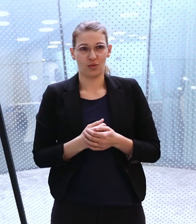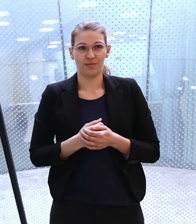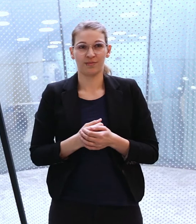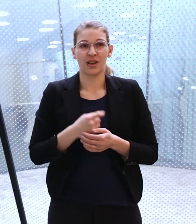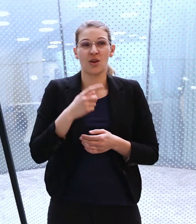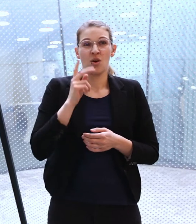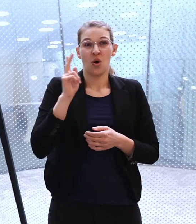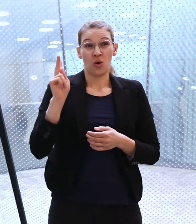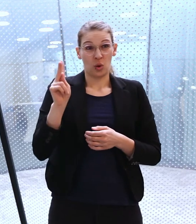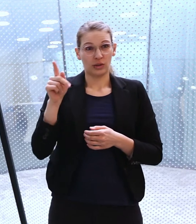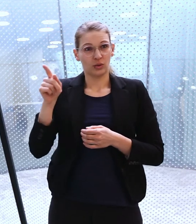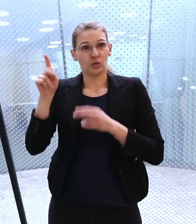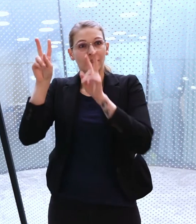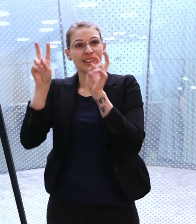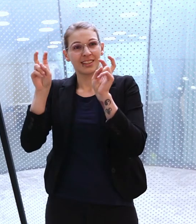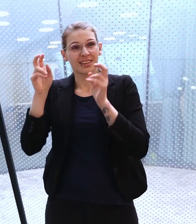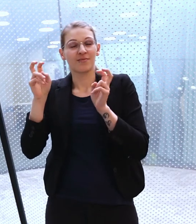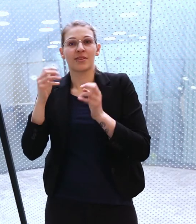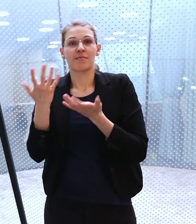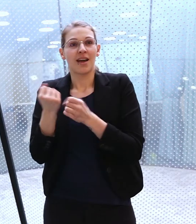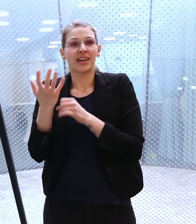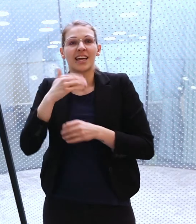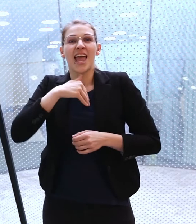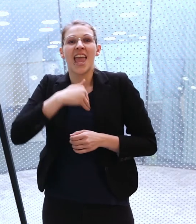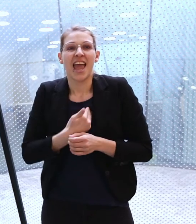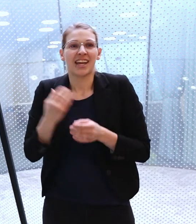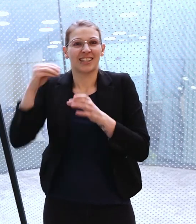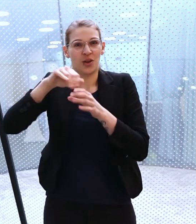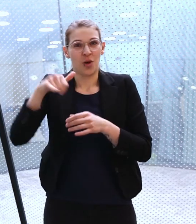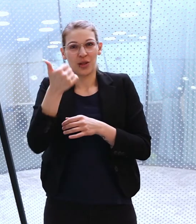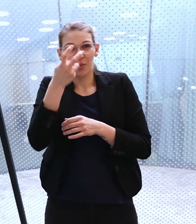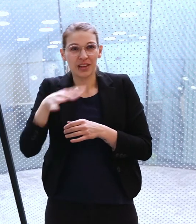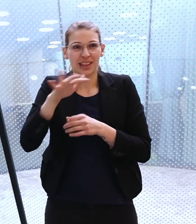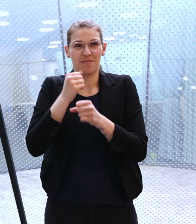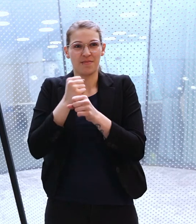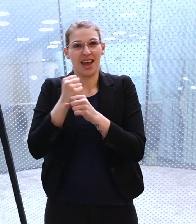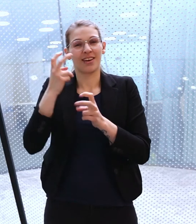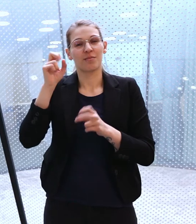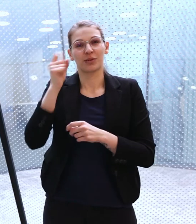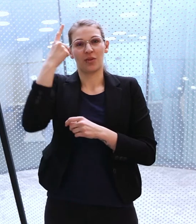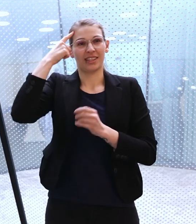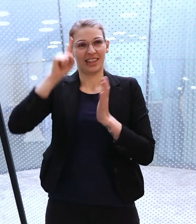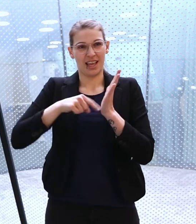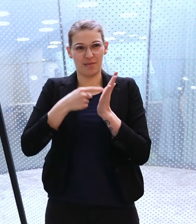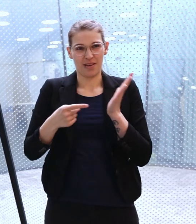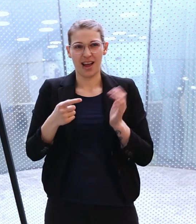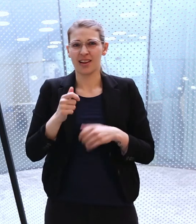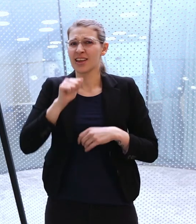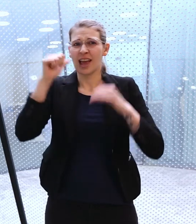ihm hier im Herzen des Joanneumsviertels ein besonderes Denkmal gesetzt. Es ist keine Statue oder Inschrift,